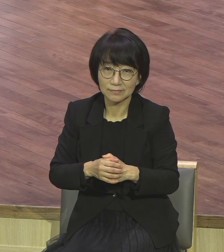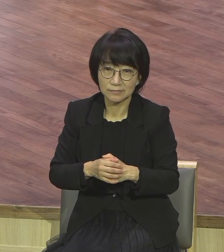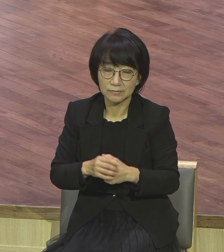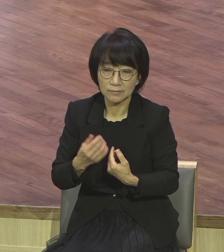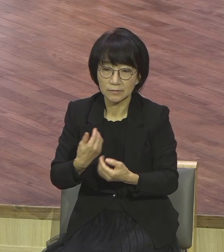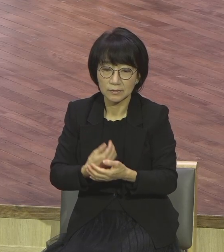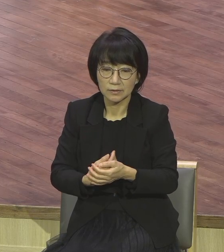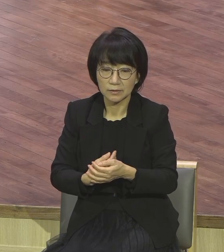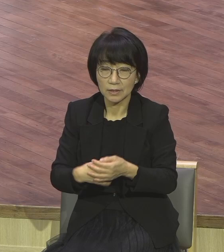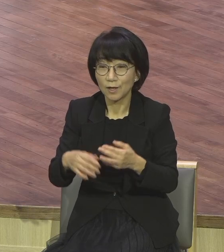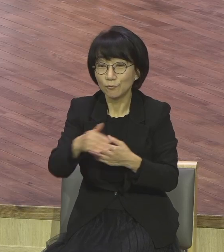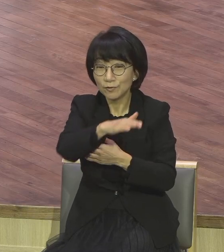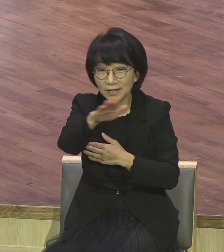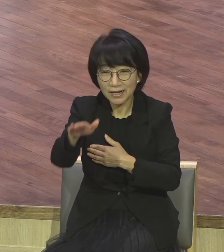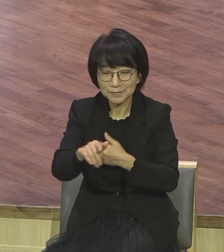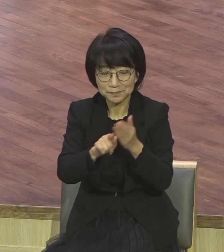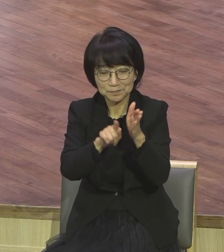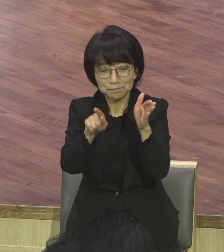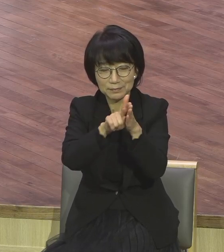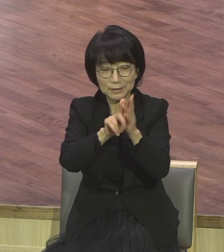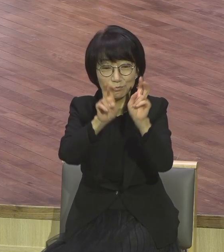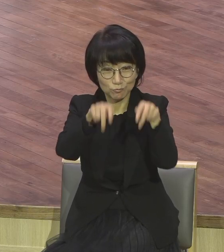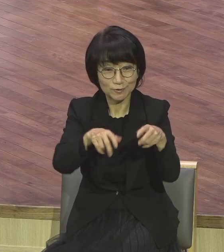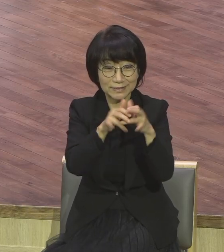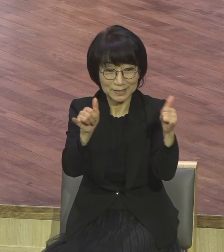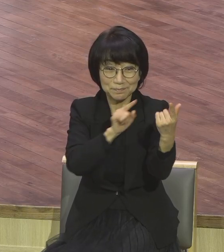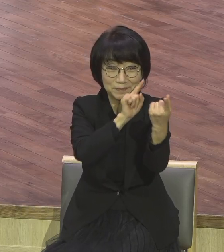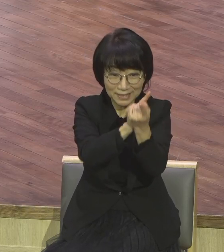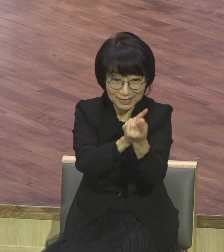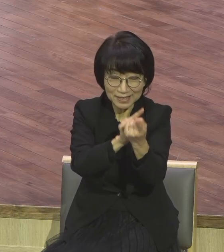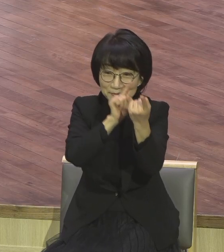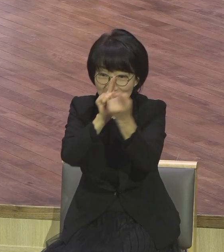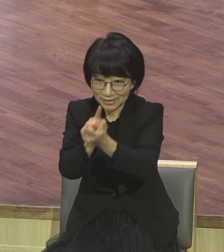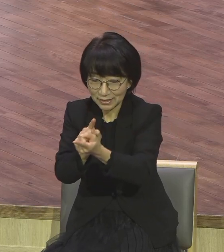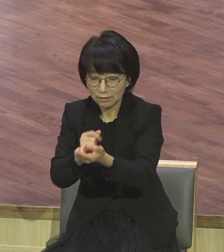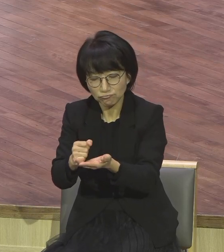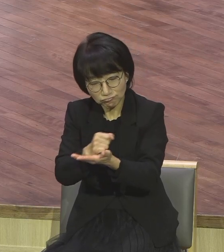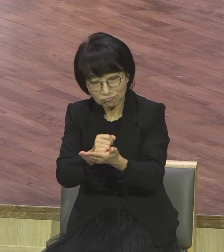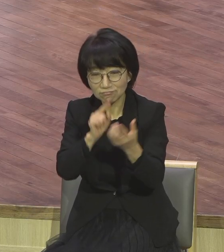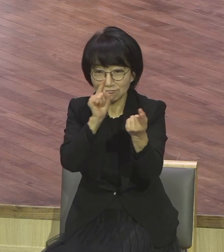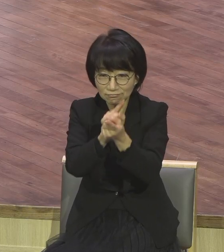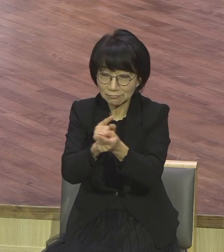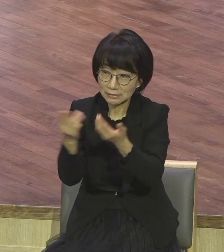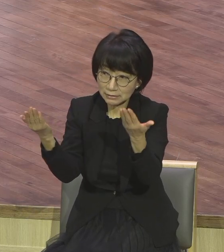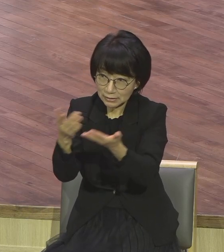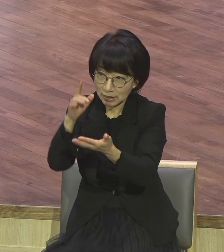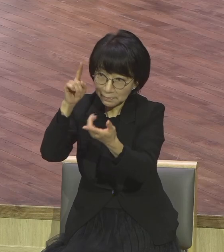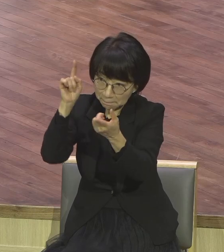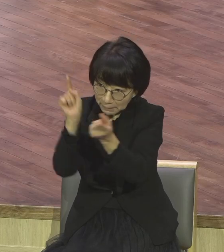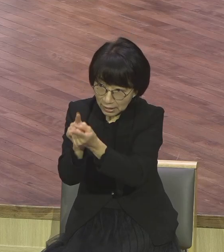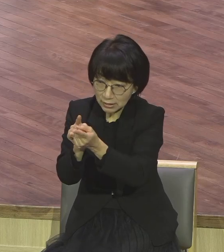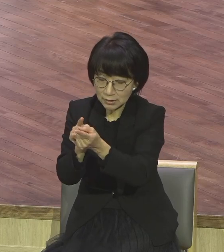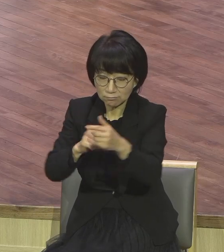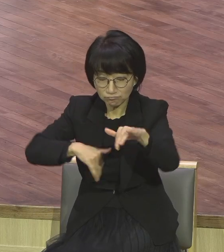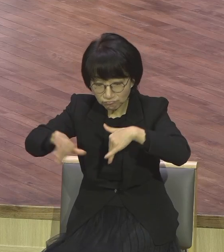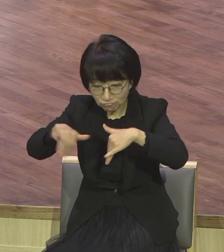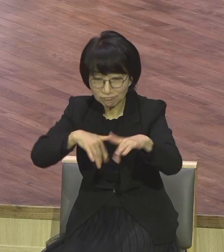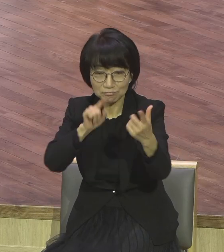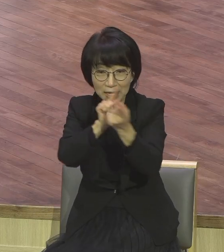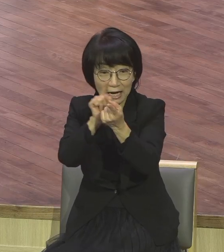한 주간에 만납니까 은행에서 만나고 차 타고 하다 만나고 일하다가 만나고 길 가다가 만나고 얼마나 불신자를 만납니까